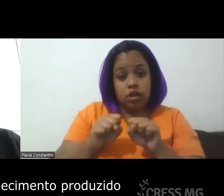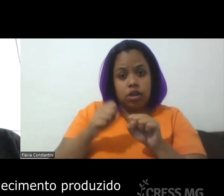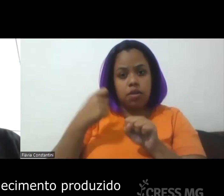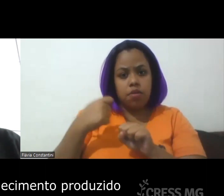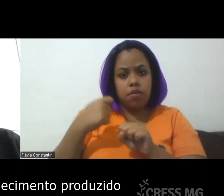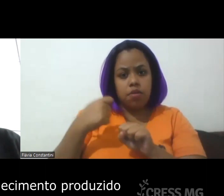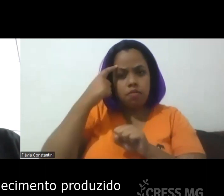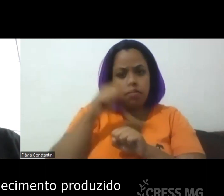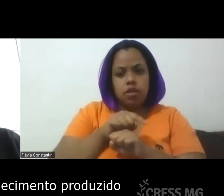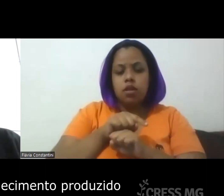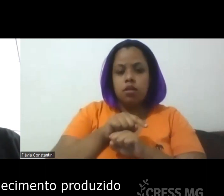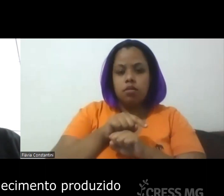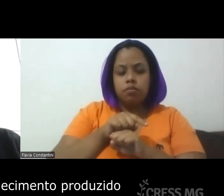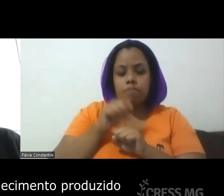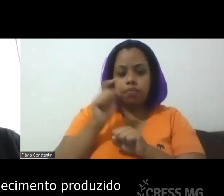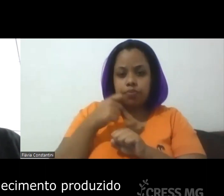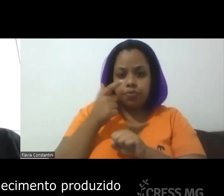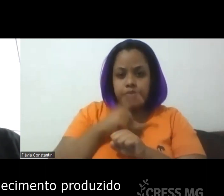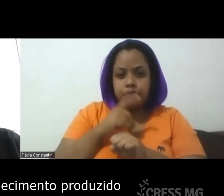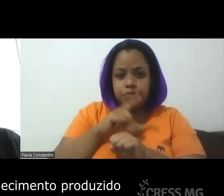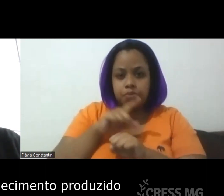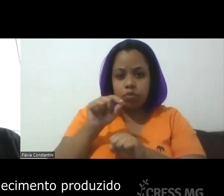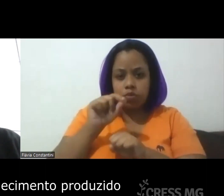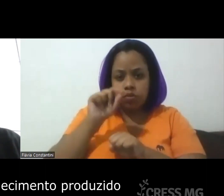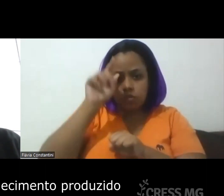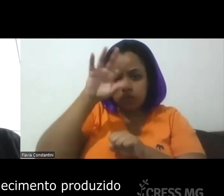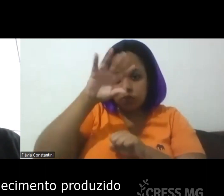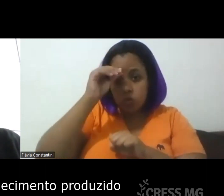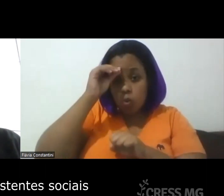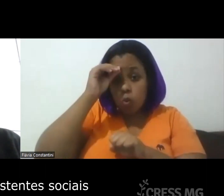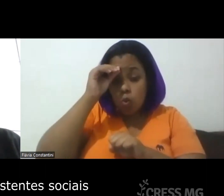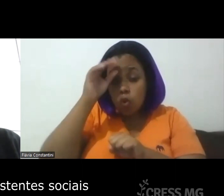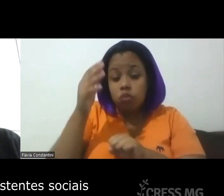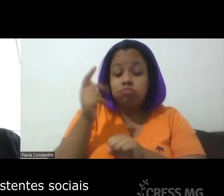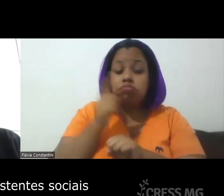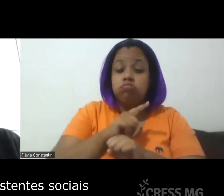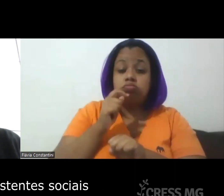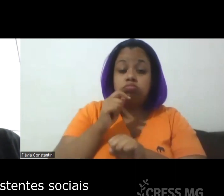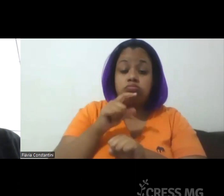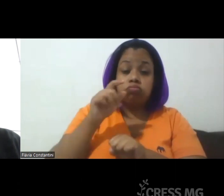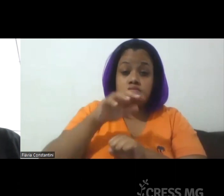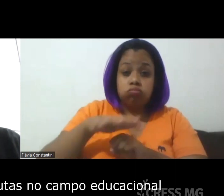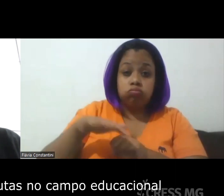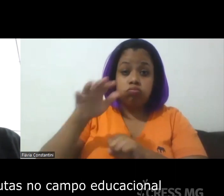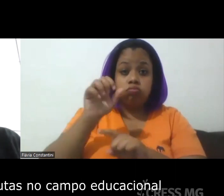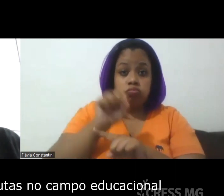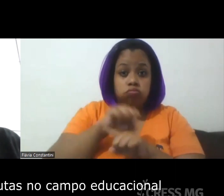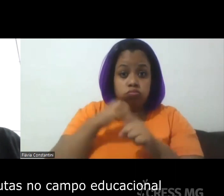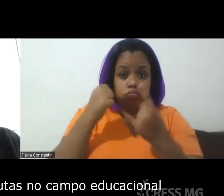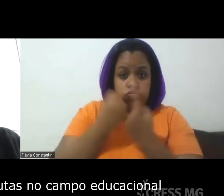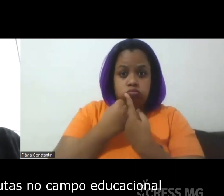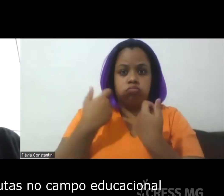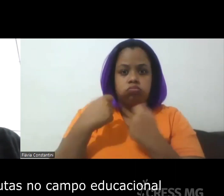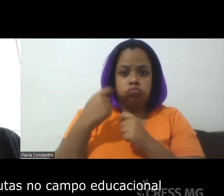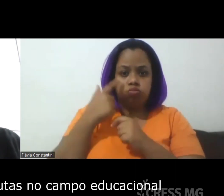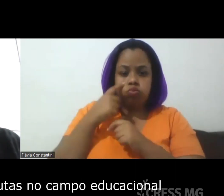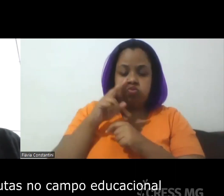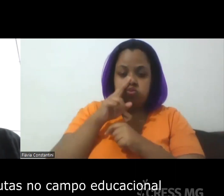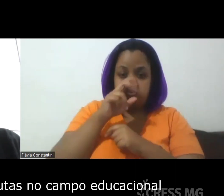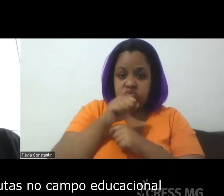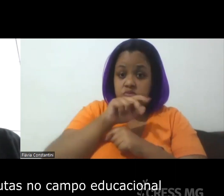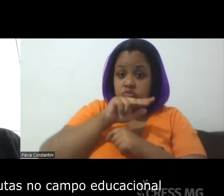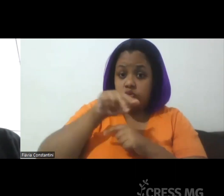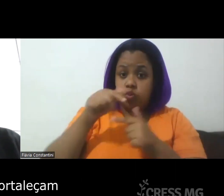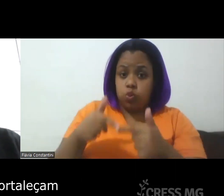né virar um conhecimento produzido né por assistentes sociais que fortaleçam as lutas no campo